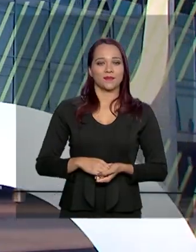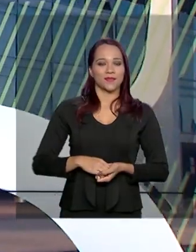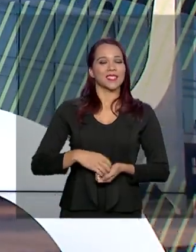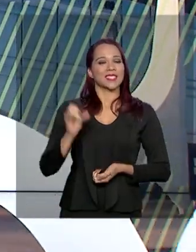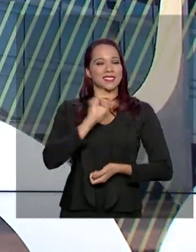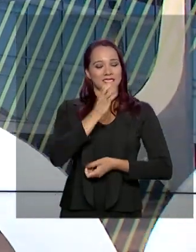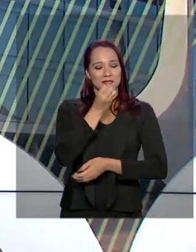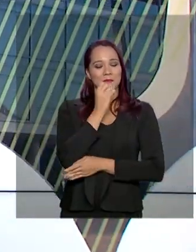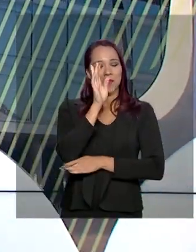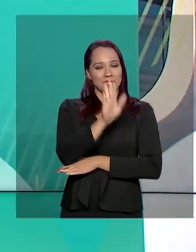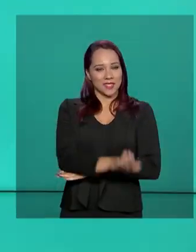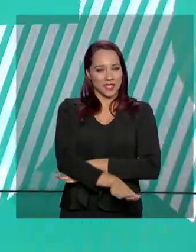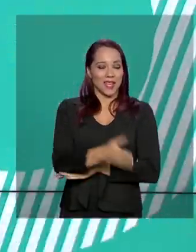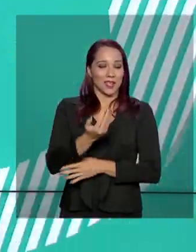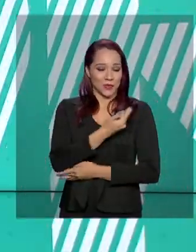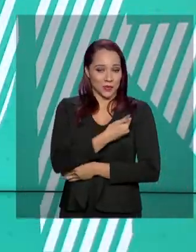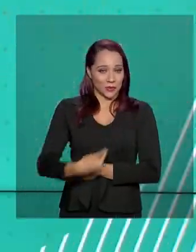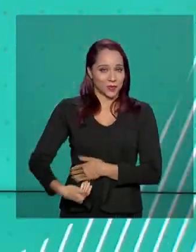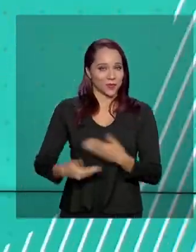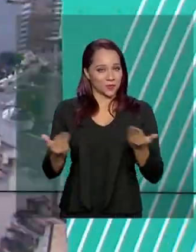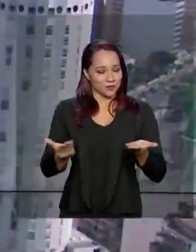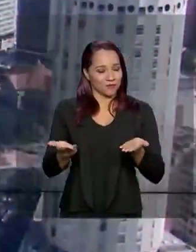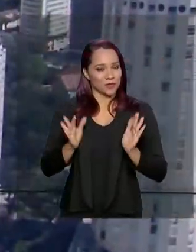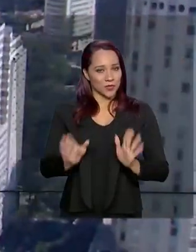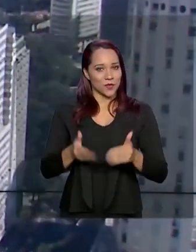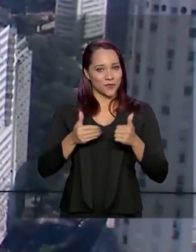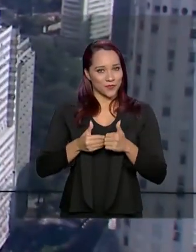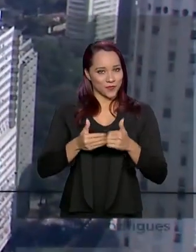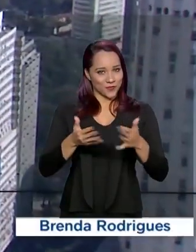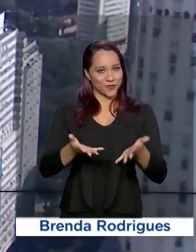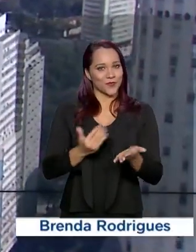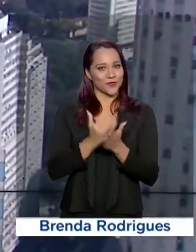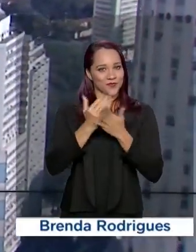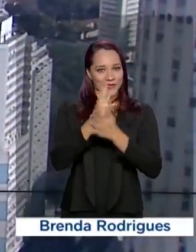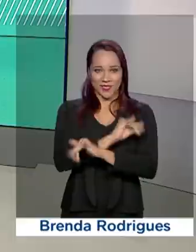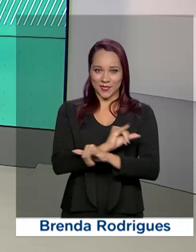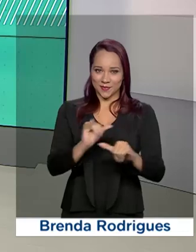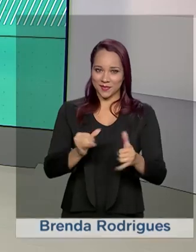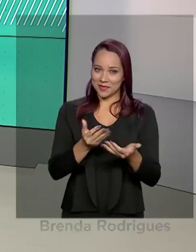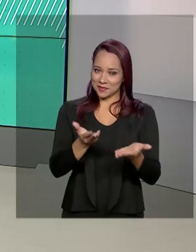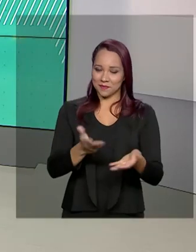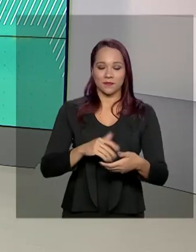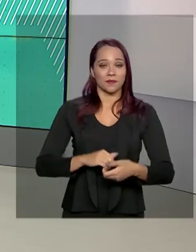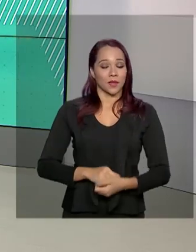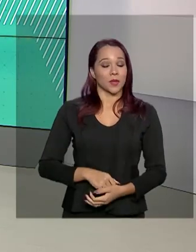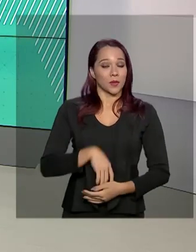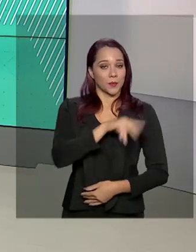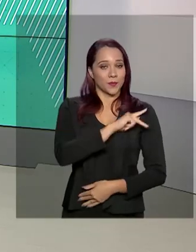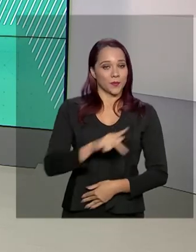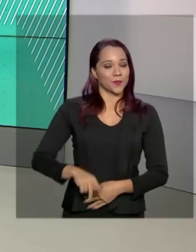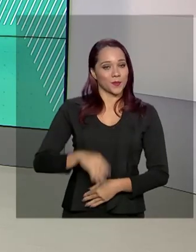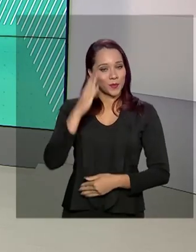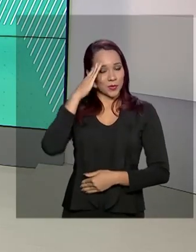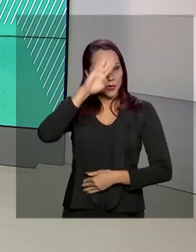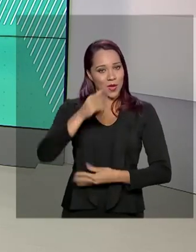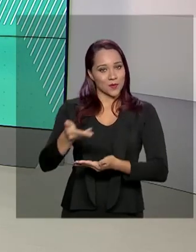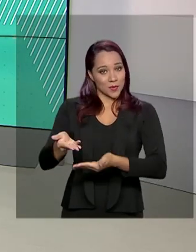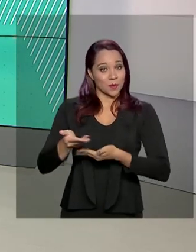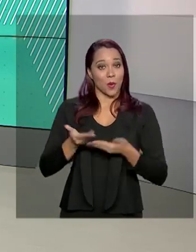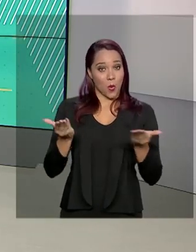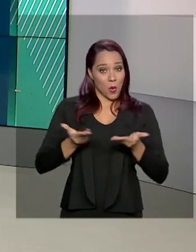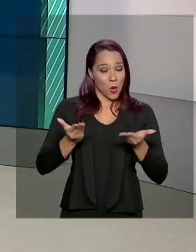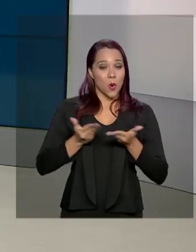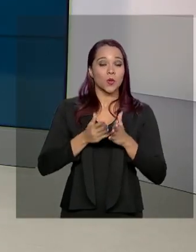Olá, boa tarde. O governo agora já está de volta com mais informações para você. O presidente Jair Bolsonaro recebeu hoje